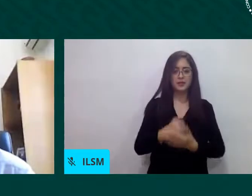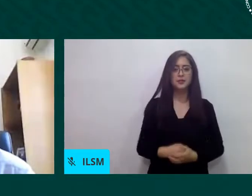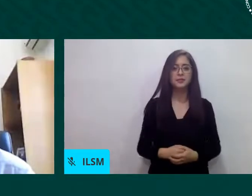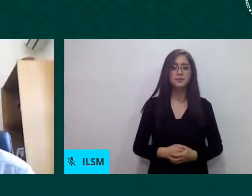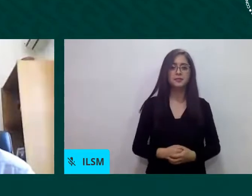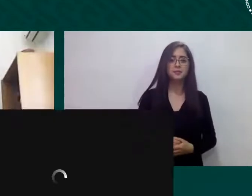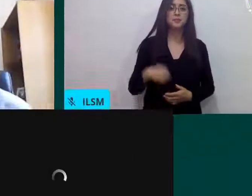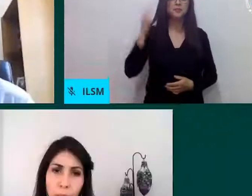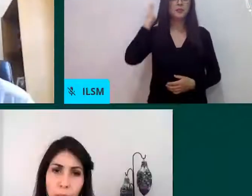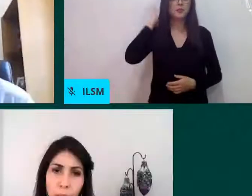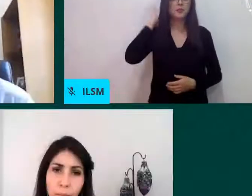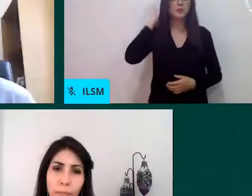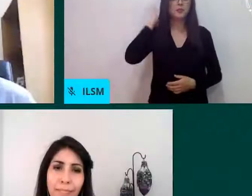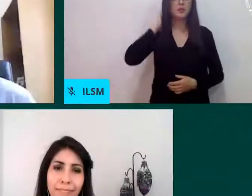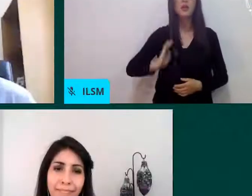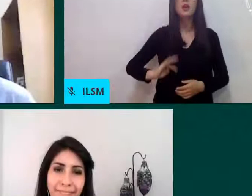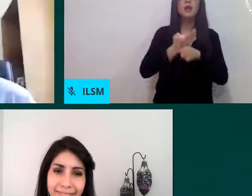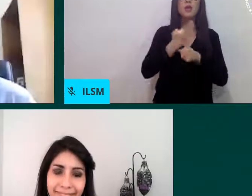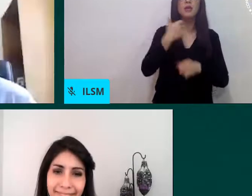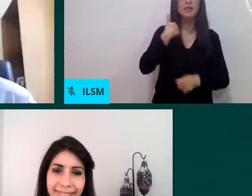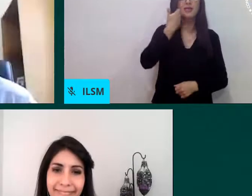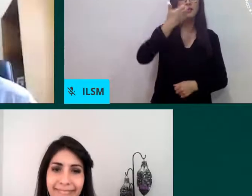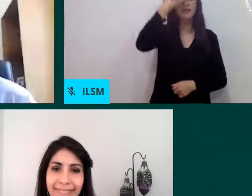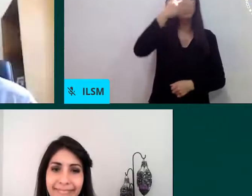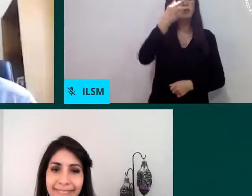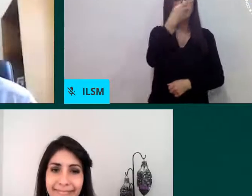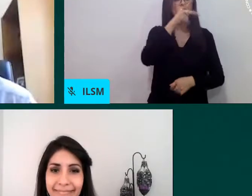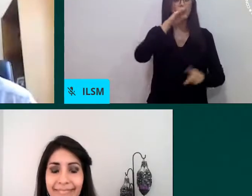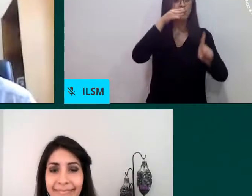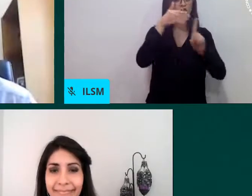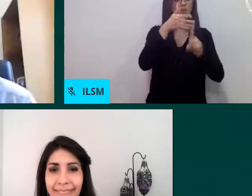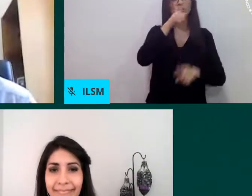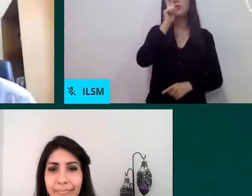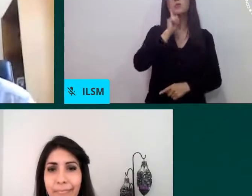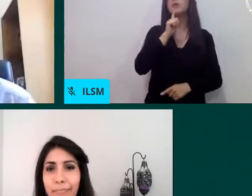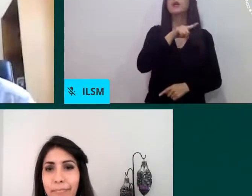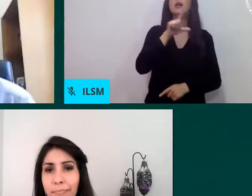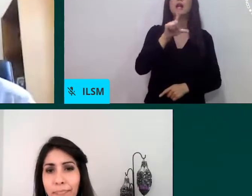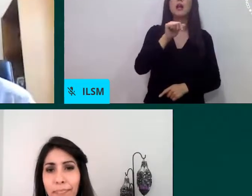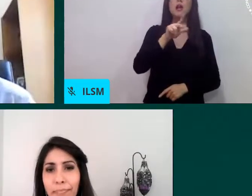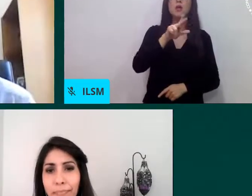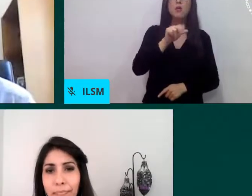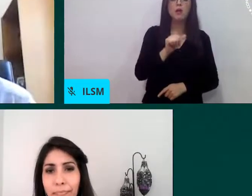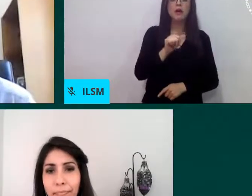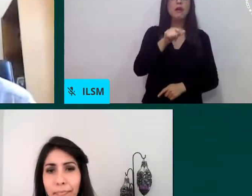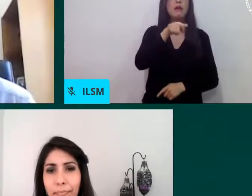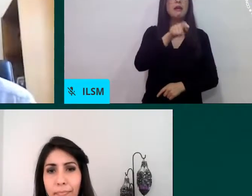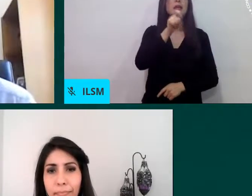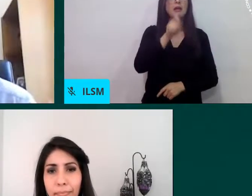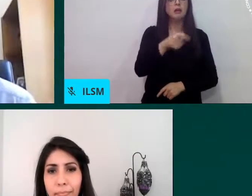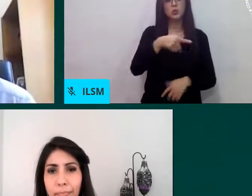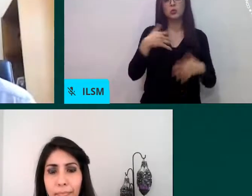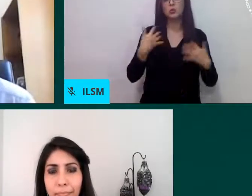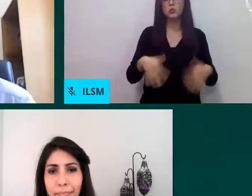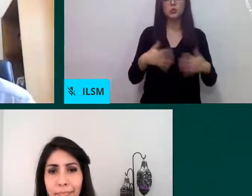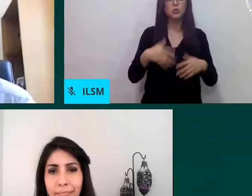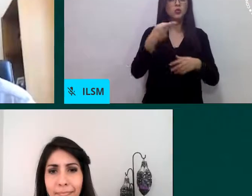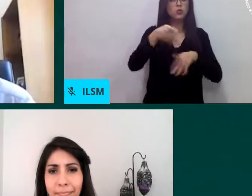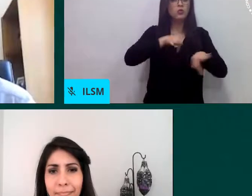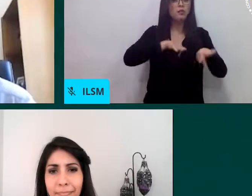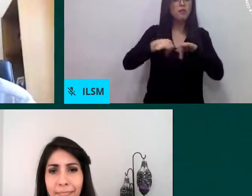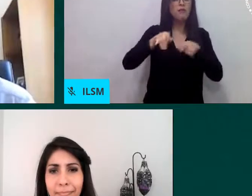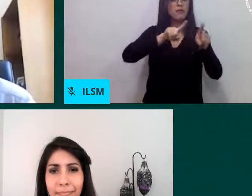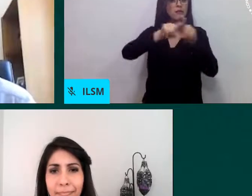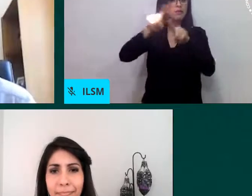desde Azmovilidad, que tiene un trabajo y programas muy fuertes de apoyo precisamente a la